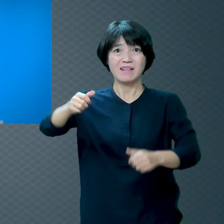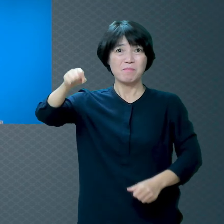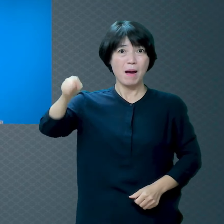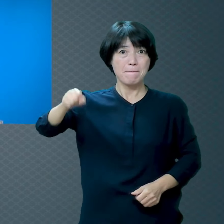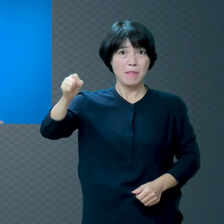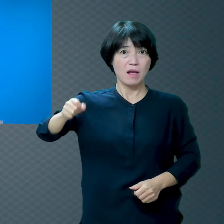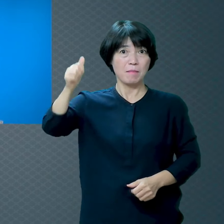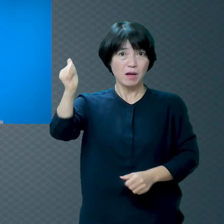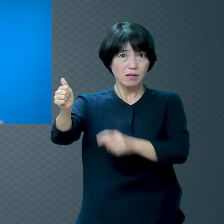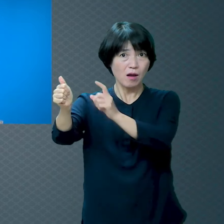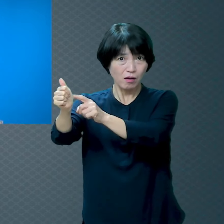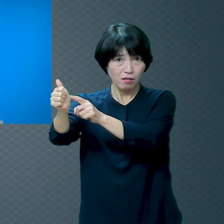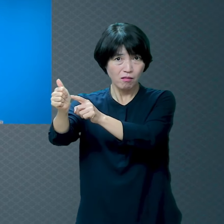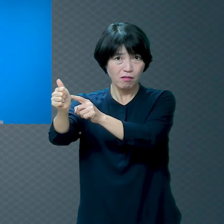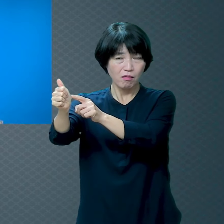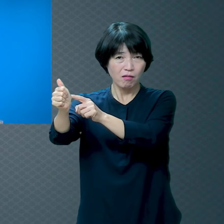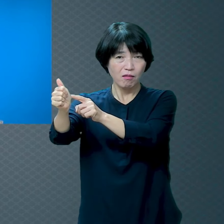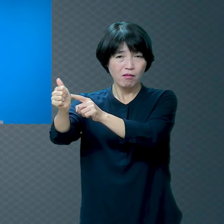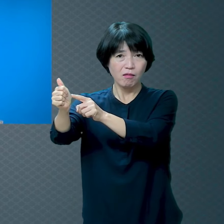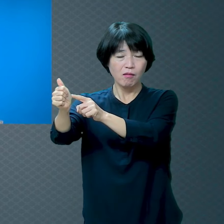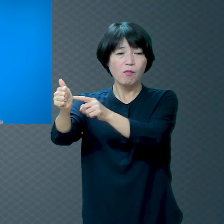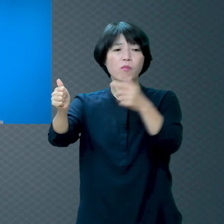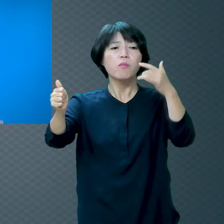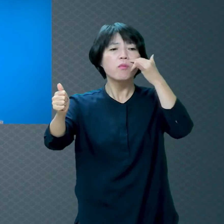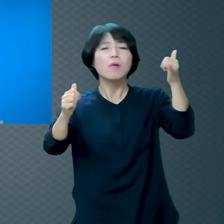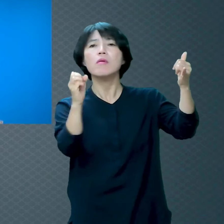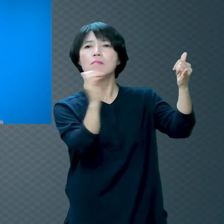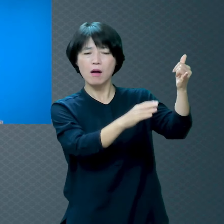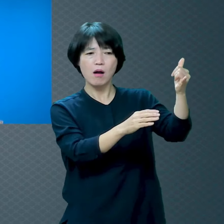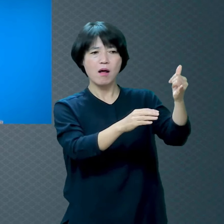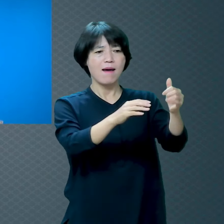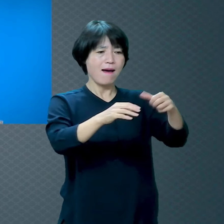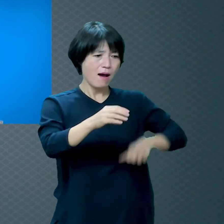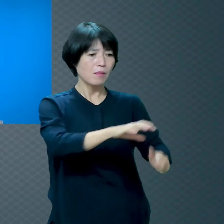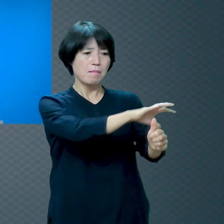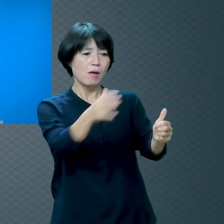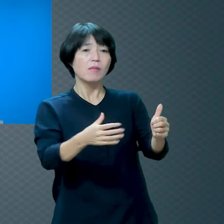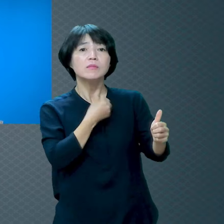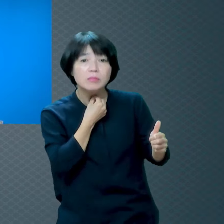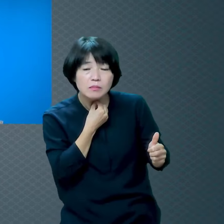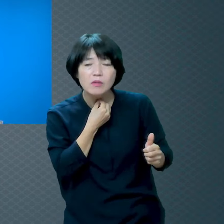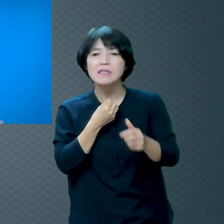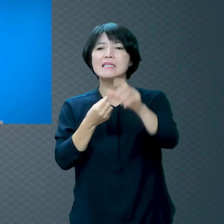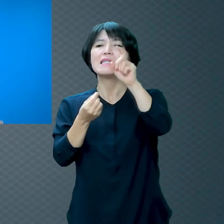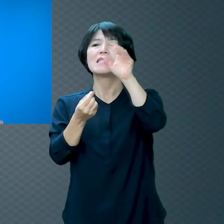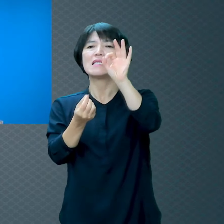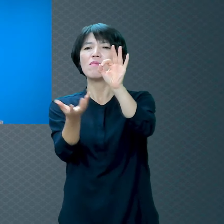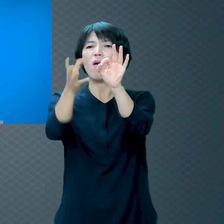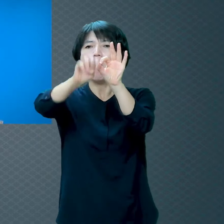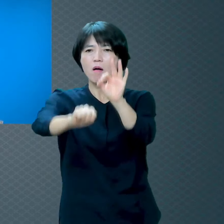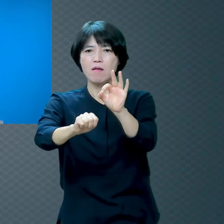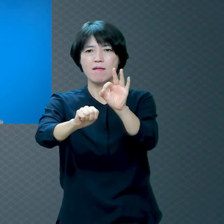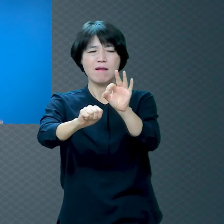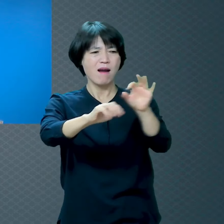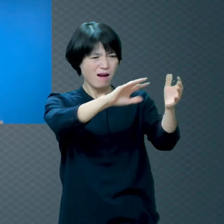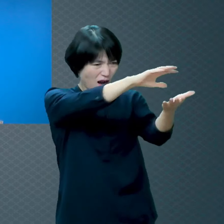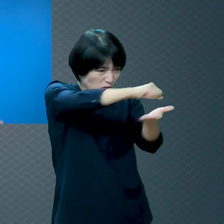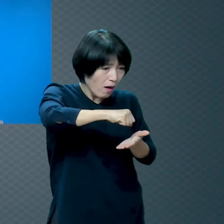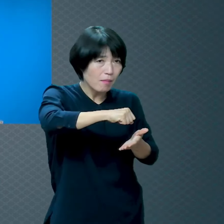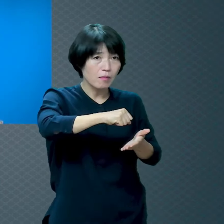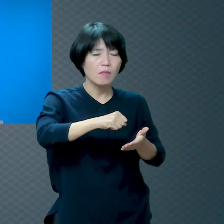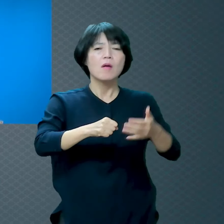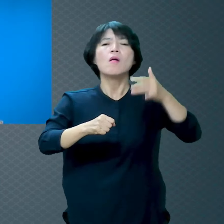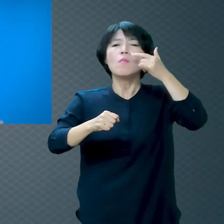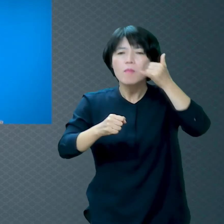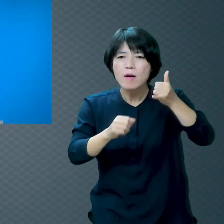나오게 하려면 10억 갚아야 된다 그럼 부모 어떻게 하겠어요 있는 거 없는 거 다